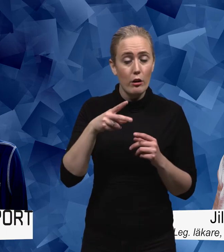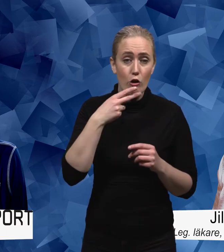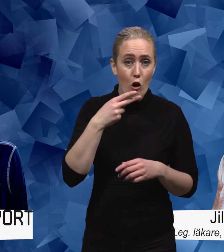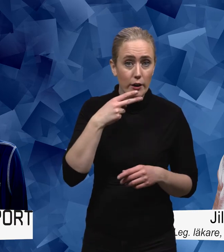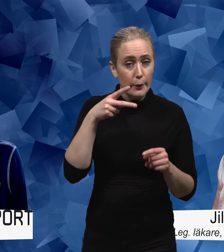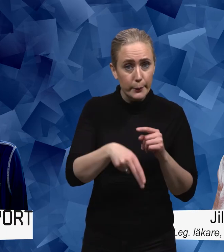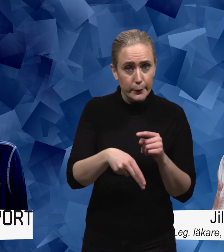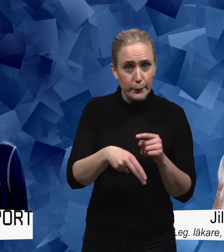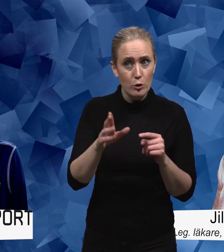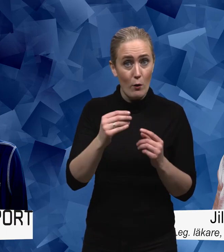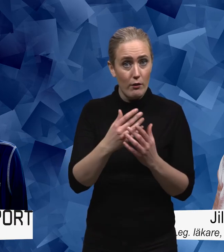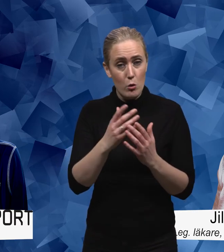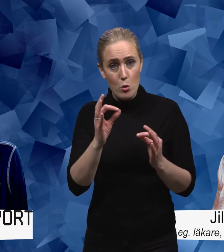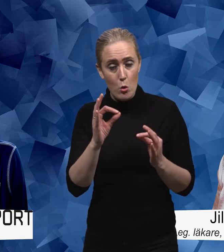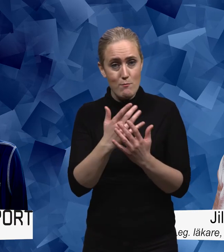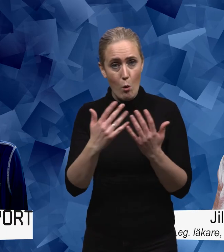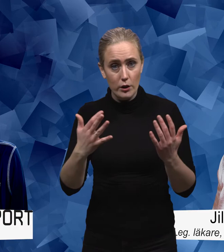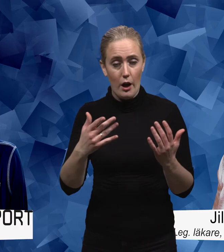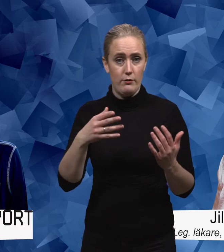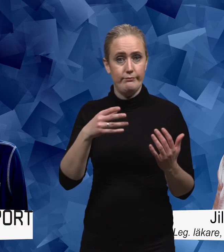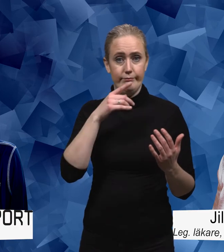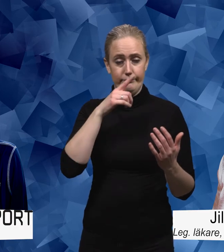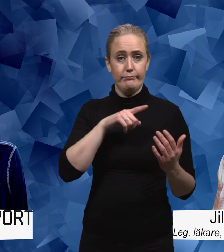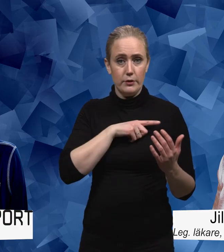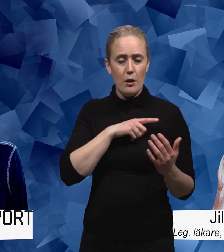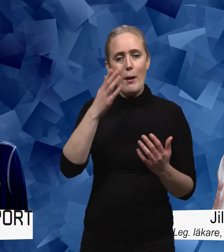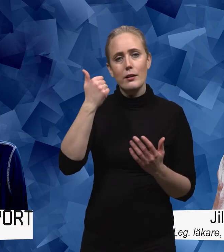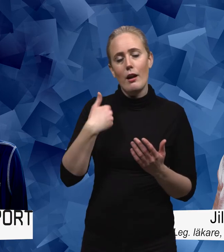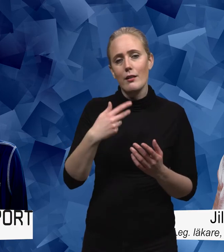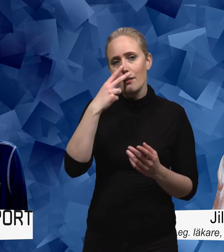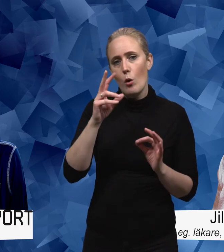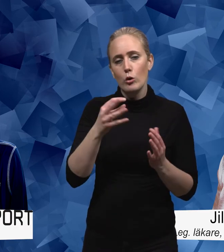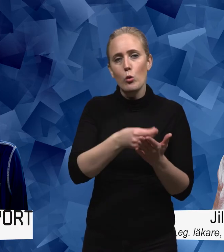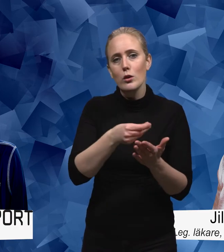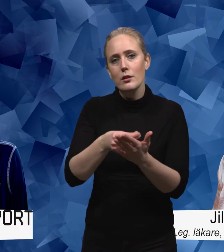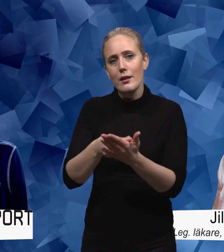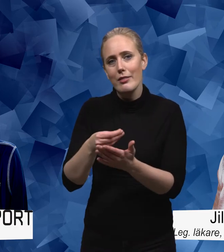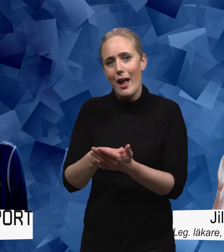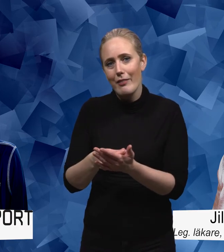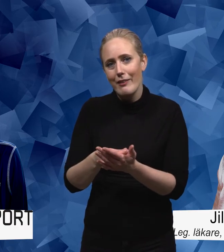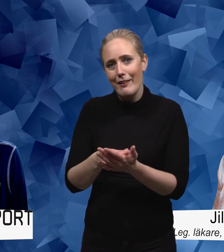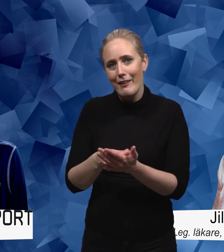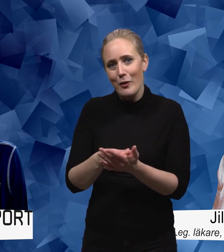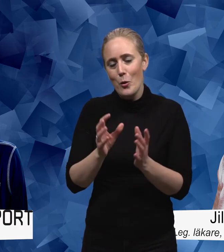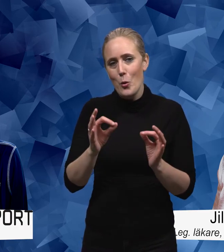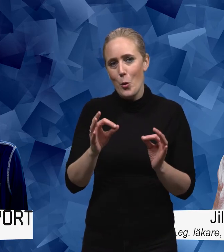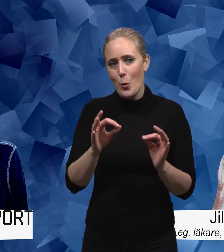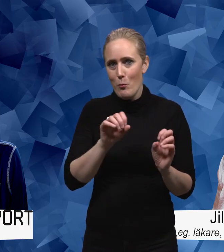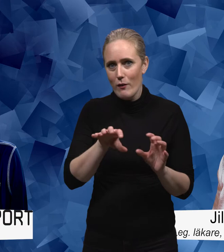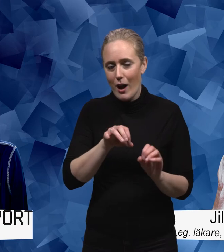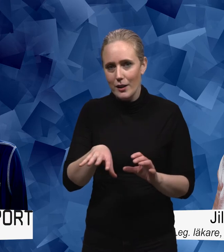behöver de här individerna för att sluta röka och vad skulle det kosta för det kan man också räkna på och det är alltid så att man tjänar